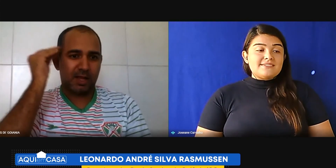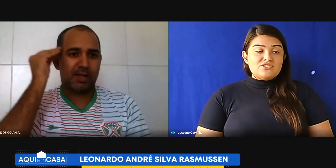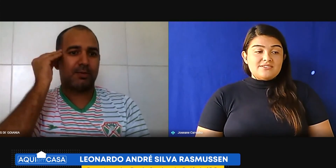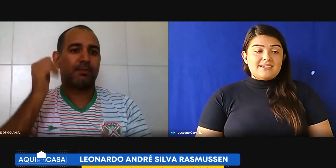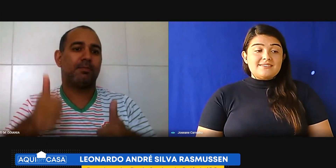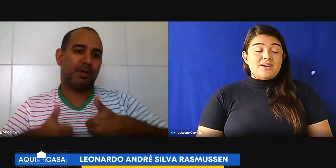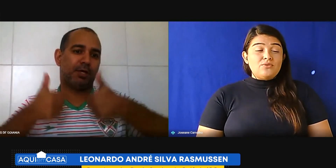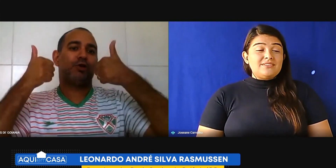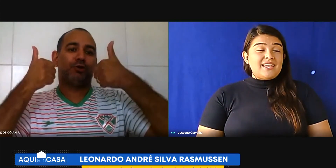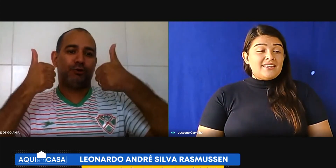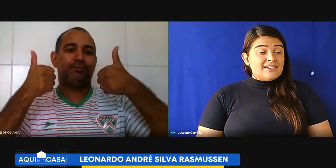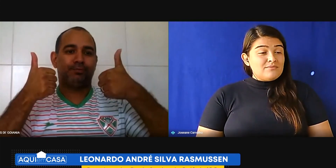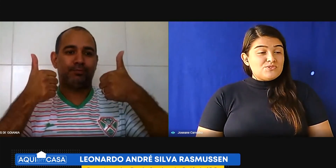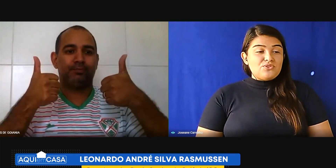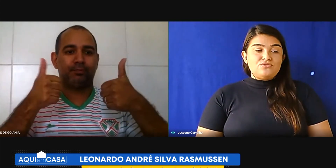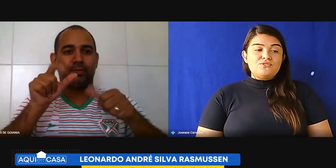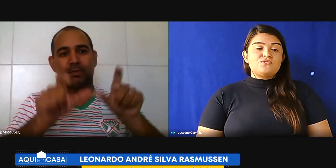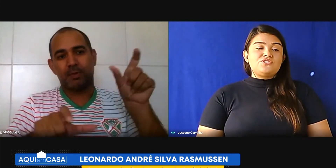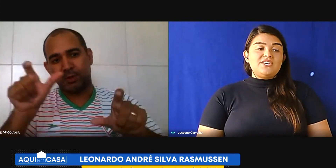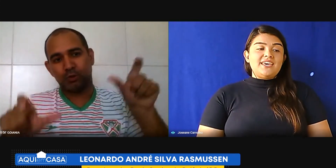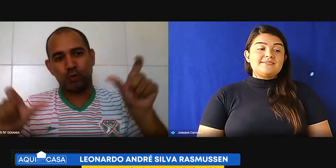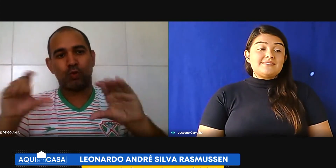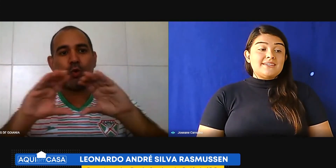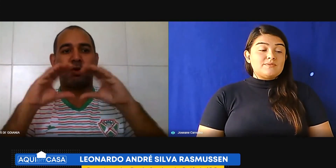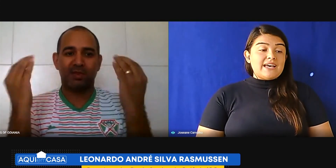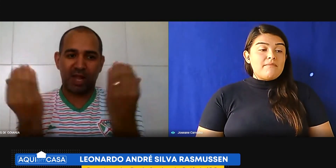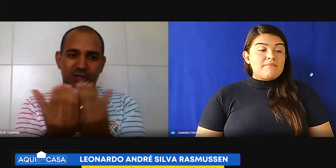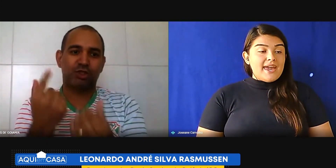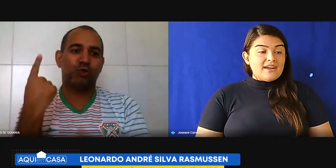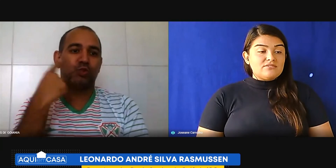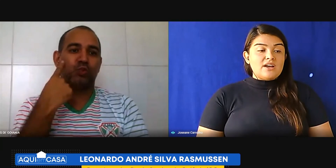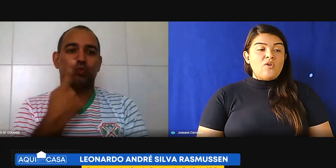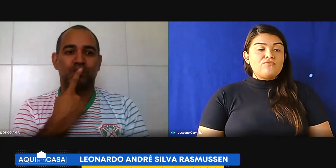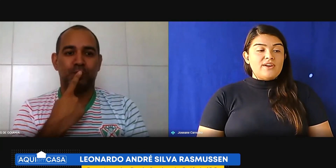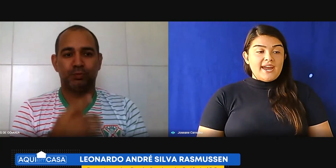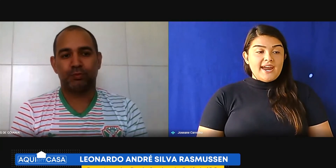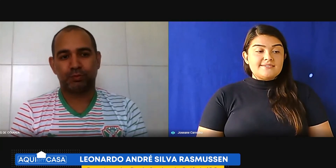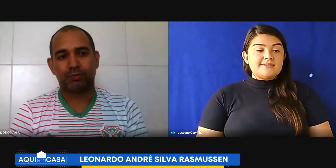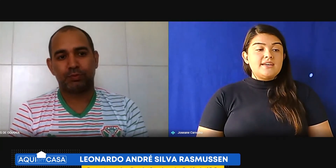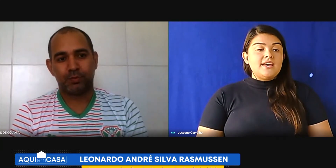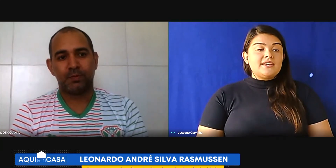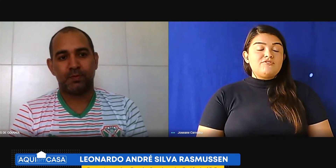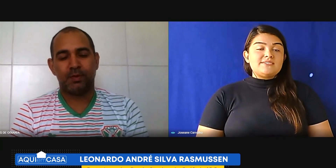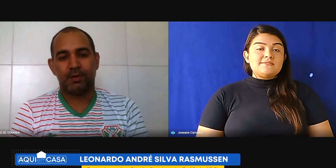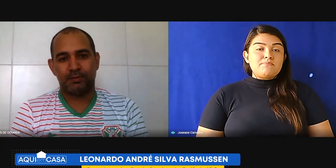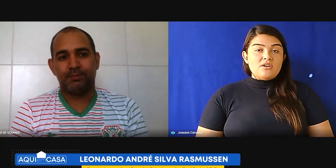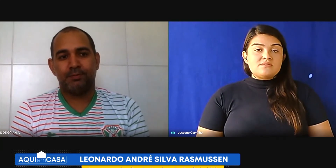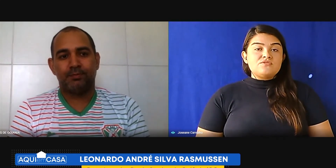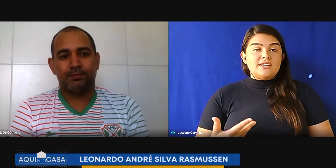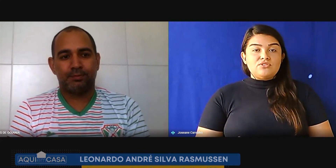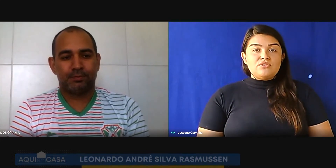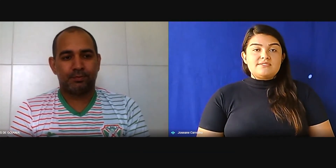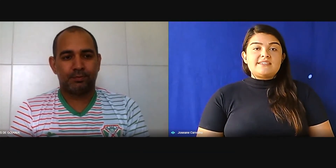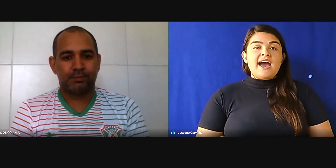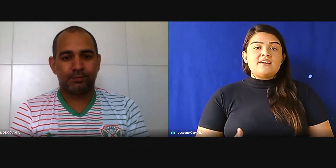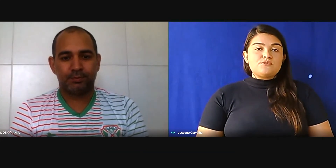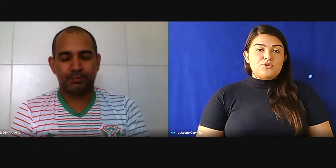nós da Associação tentamos todos os dias, estamos abertos à conversa, que vocês possam, diretores, estar nos